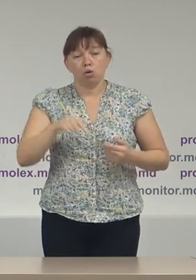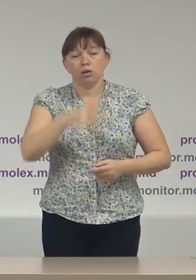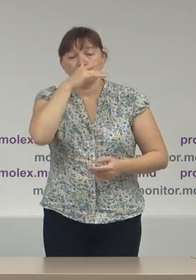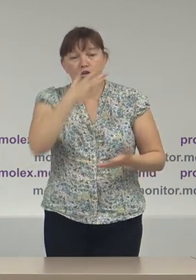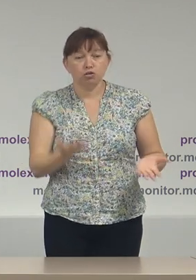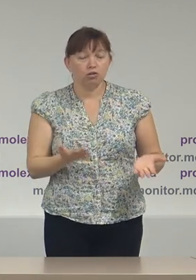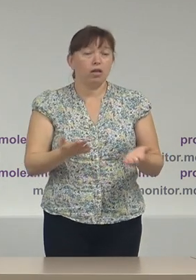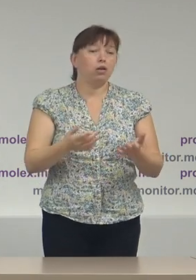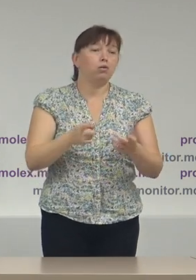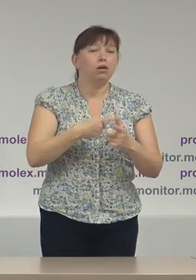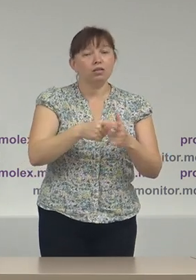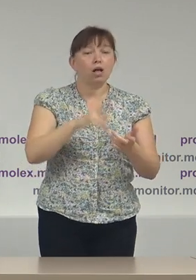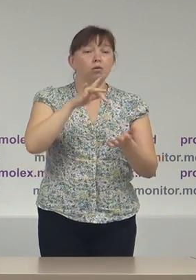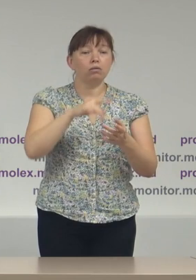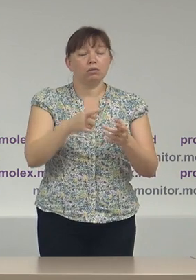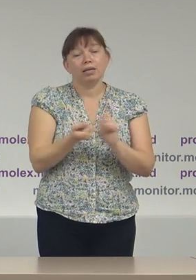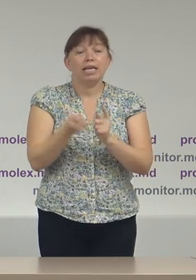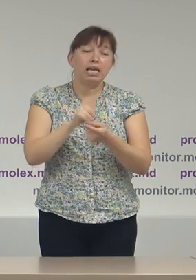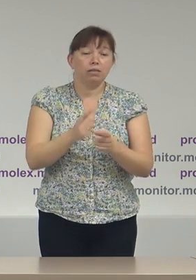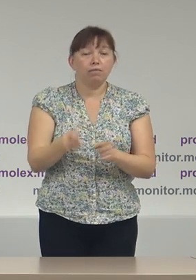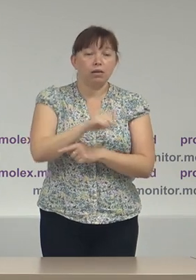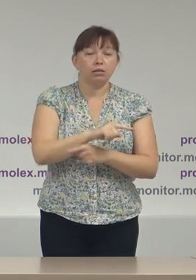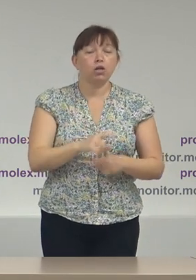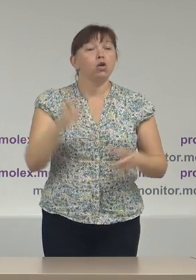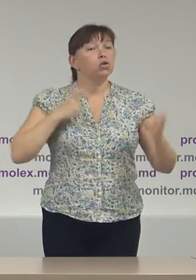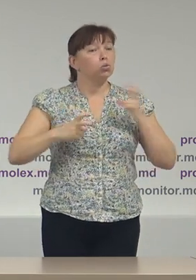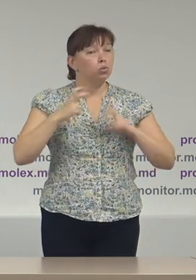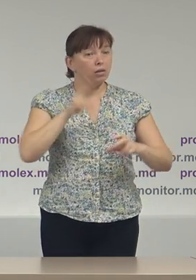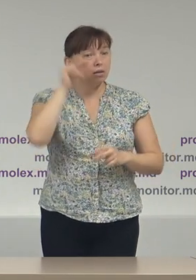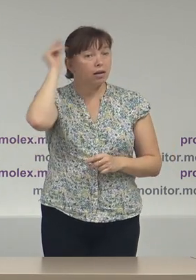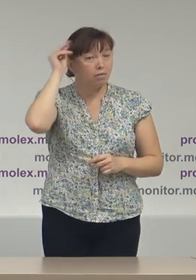exemplu, în Chișneu sau în centrii raionale, studenții